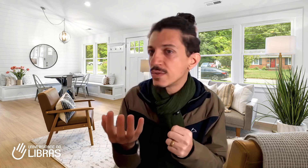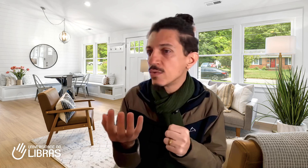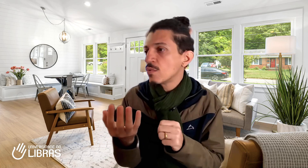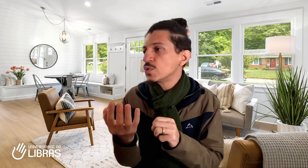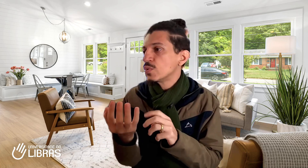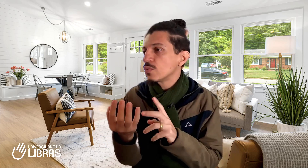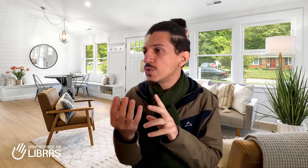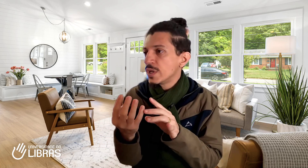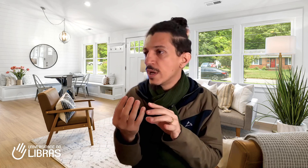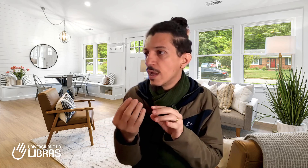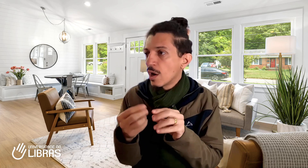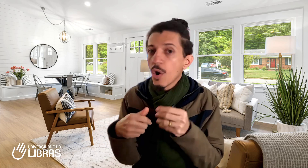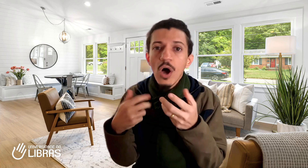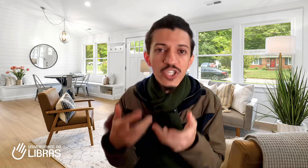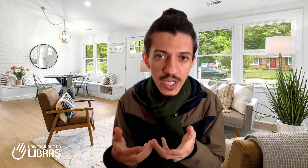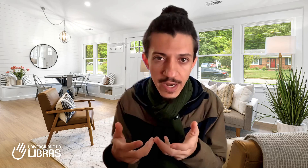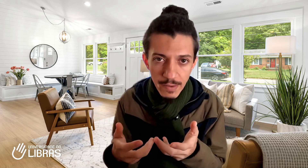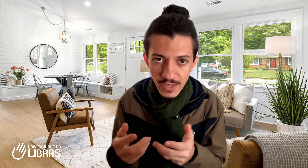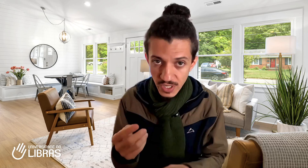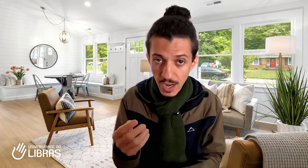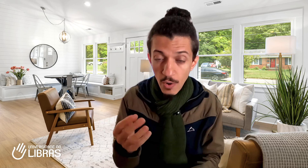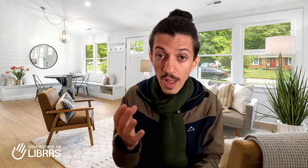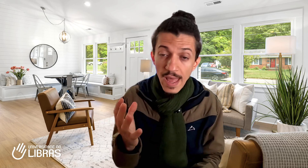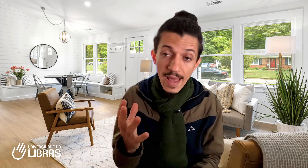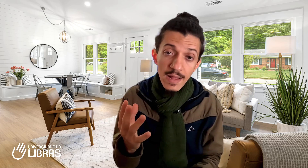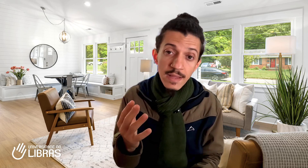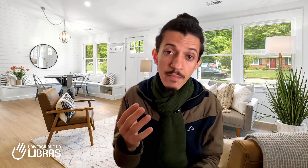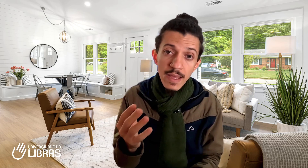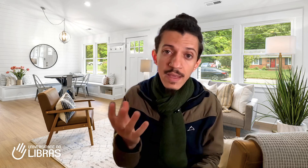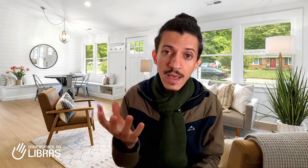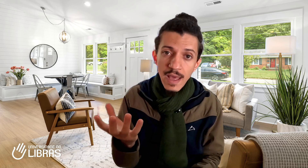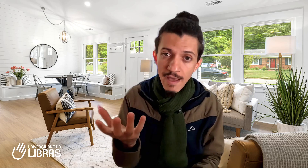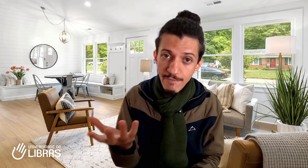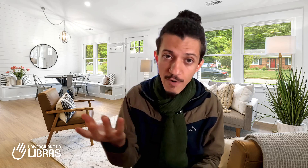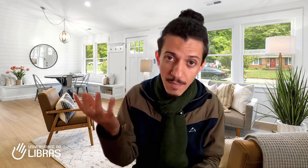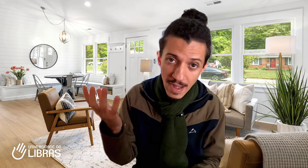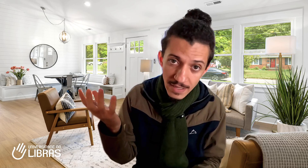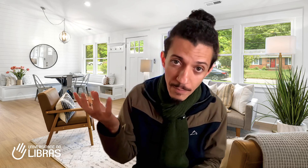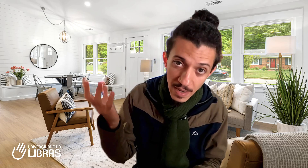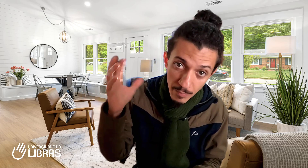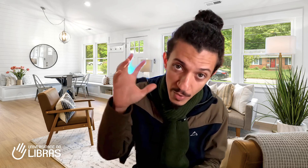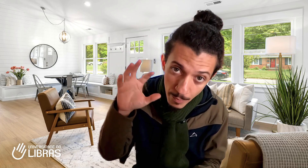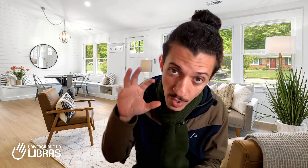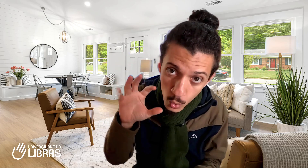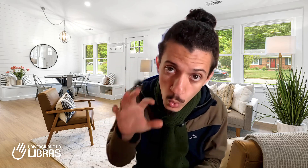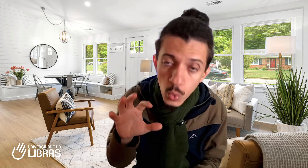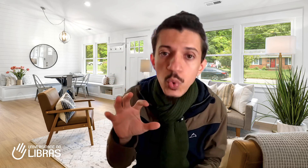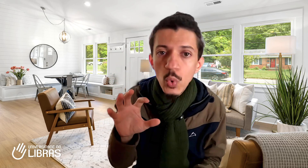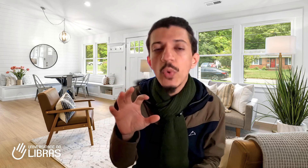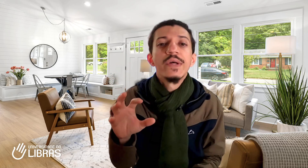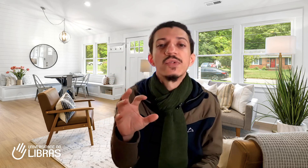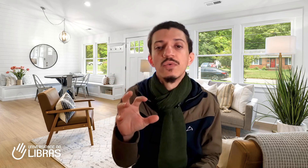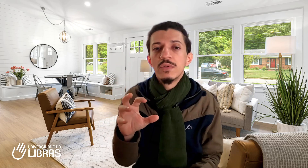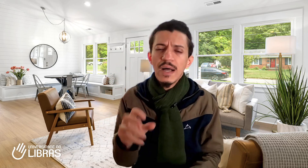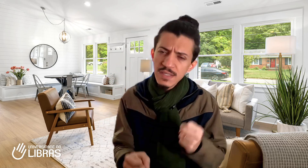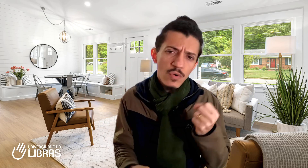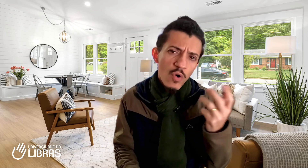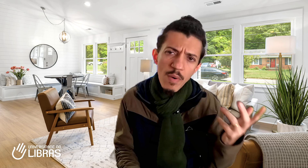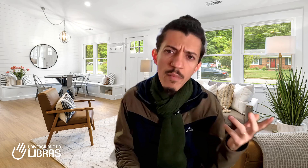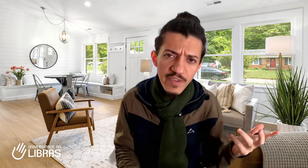um conjunto de lógica gramatical, ela também é formada pela própria cultura surda, assim como, obviamente,